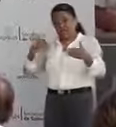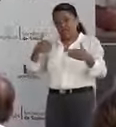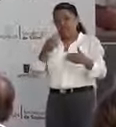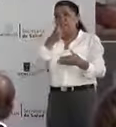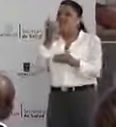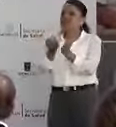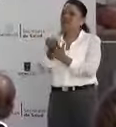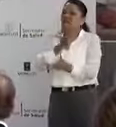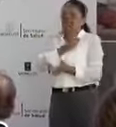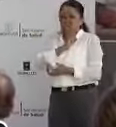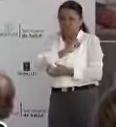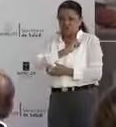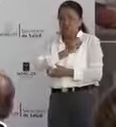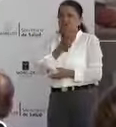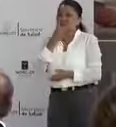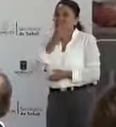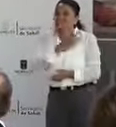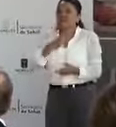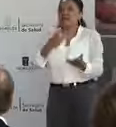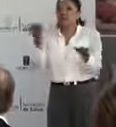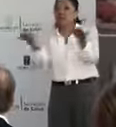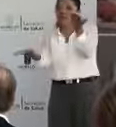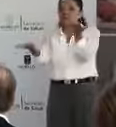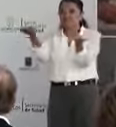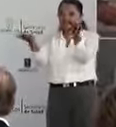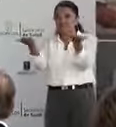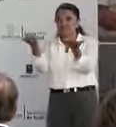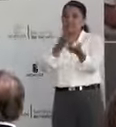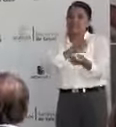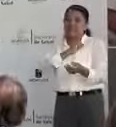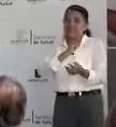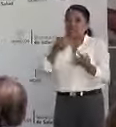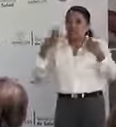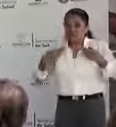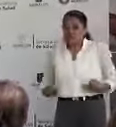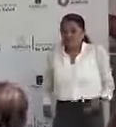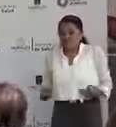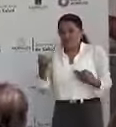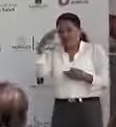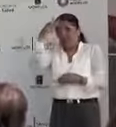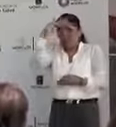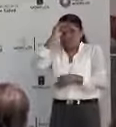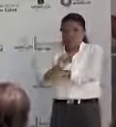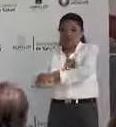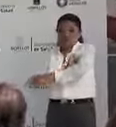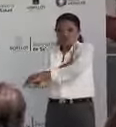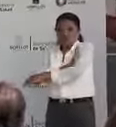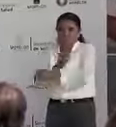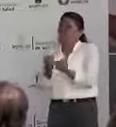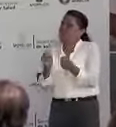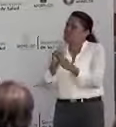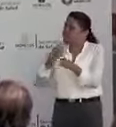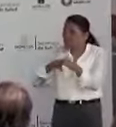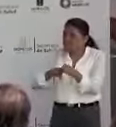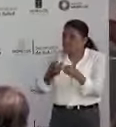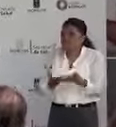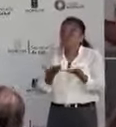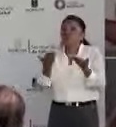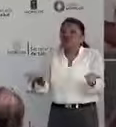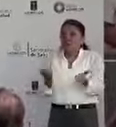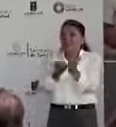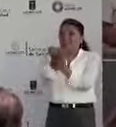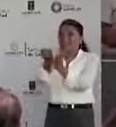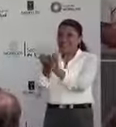hablaba de que debería haber un equilibrio entre la salud física y también la salud mental, emocional y social. Ahora ya la